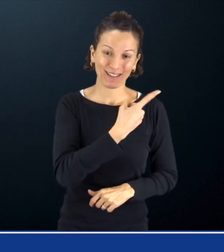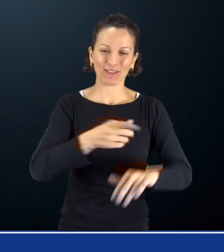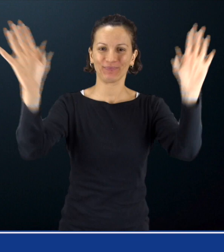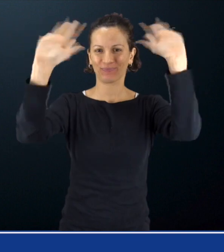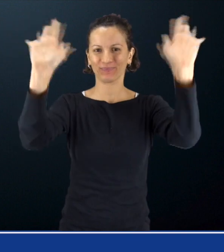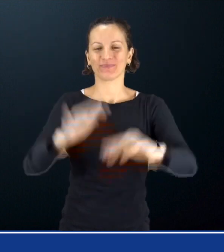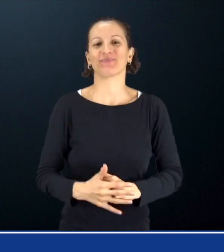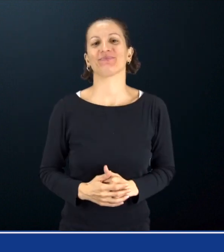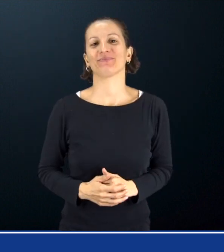Grazie a tutti